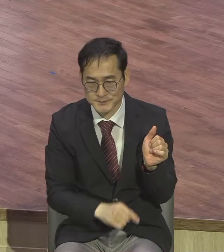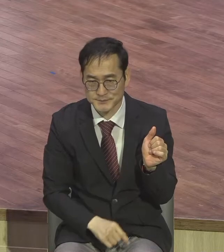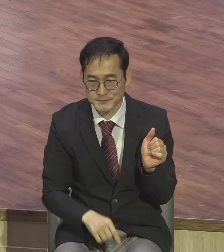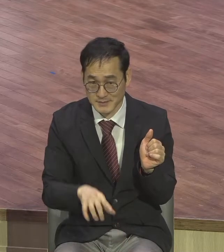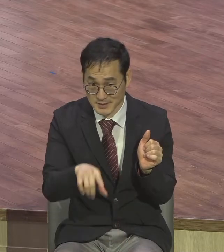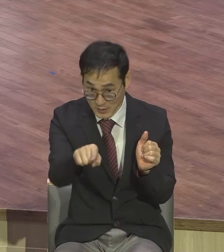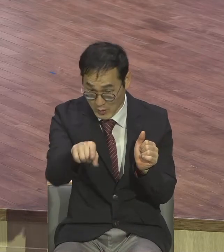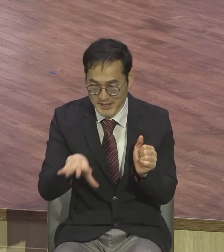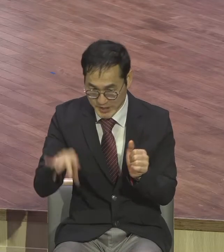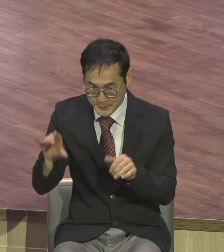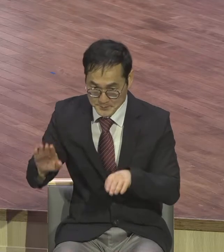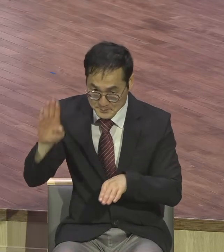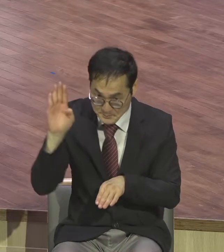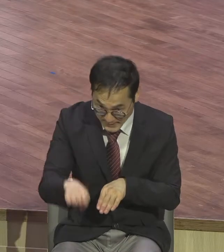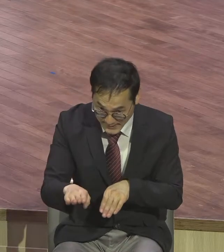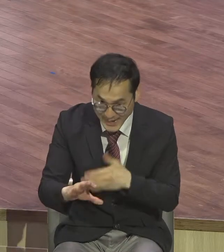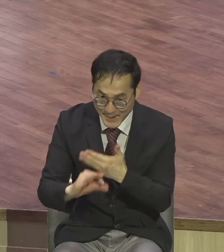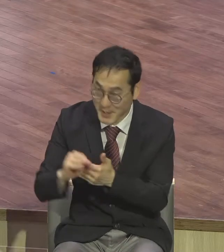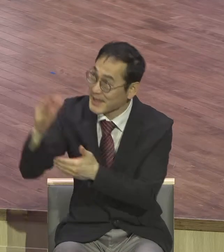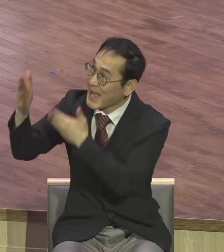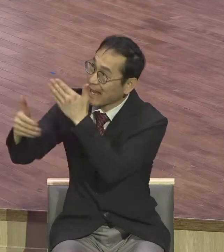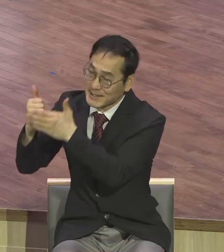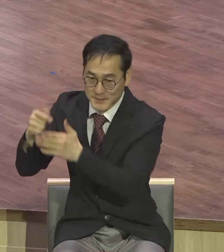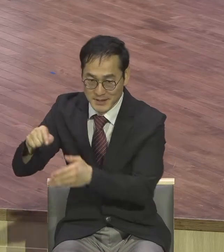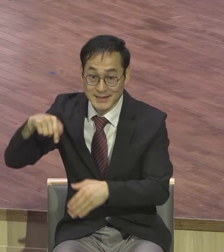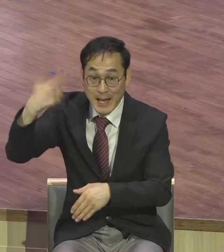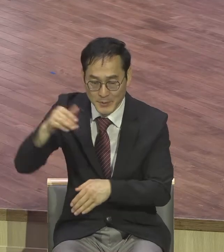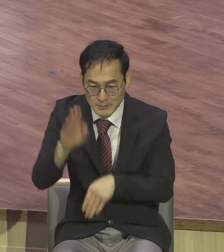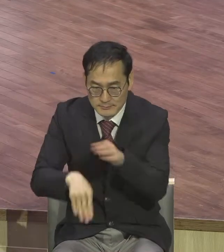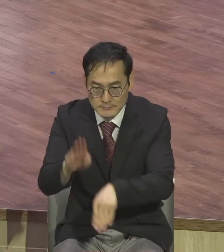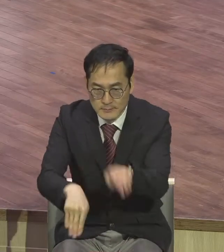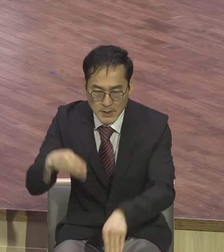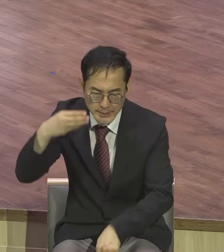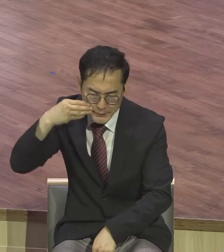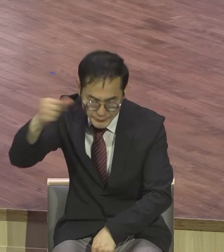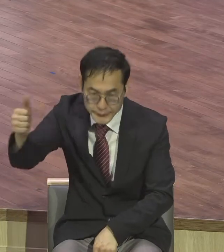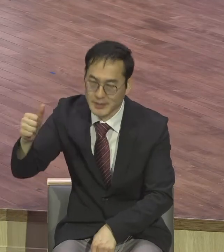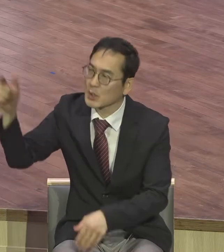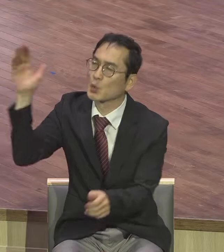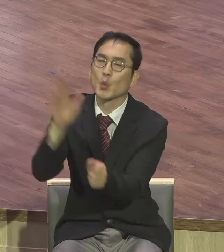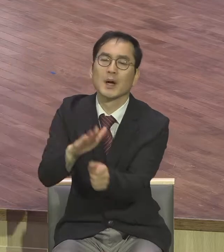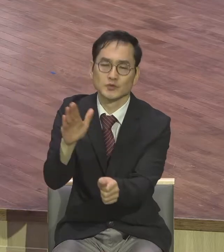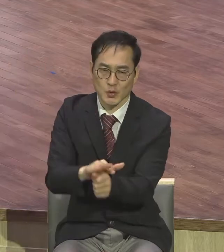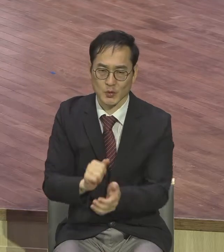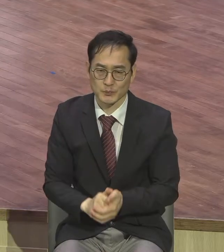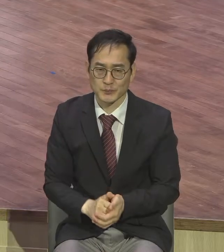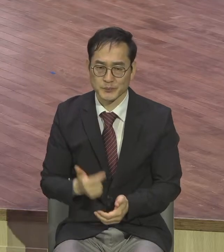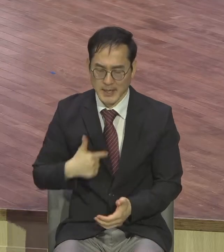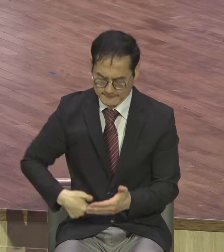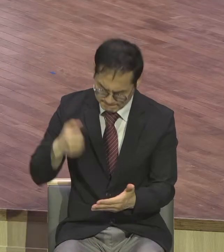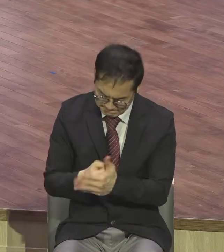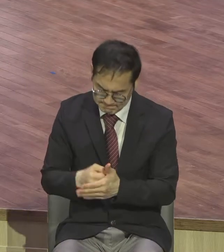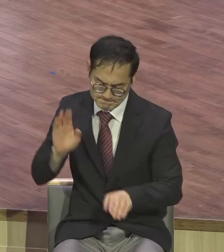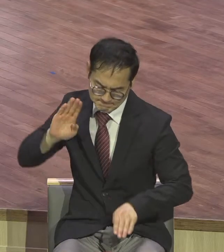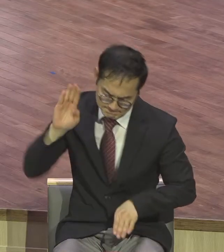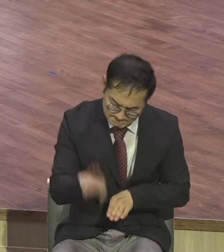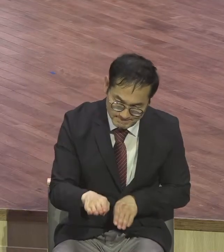하나님이 나머지 해주신다 그랬습니다 내가 시작을 하면 시작이 반이라 그러잖아요